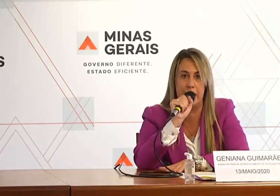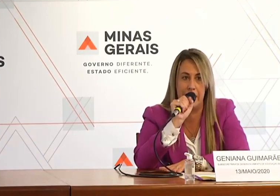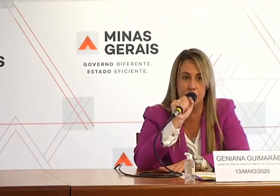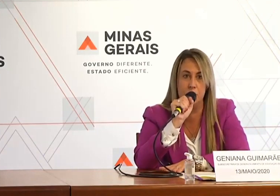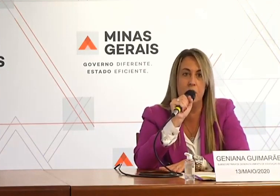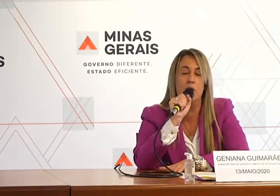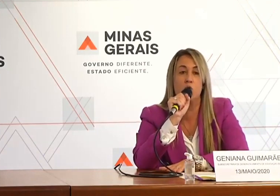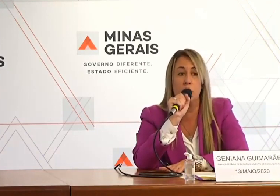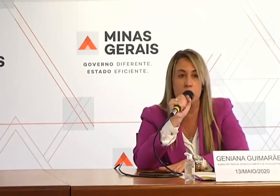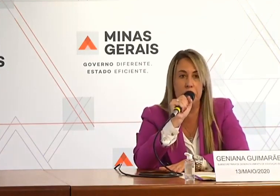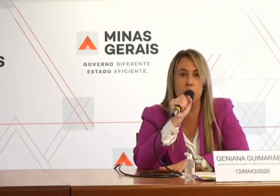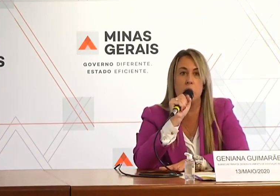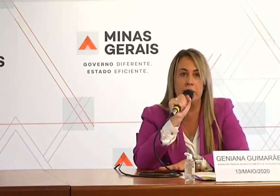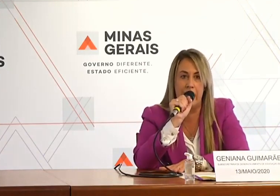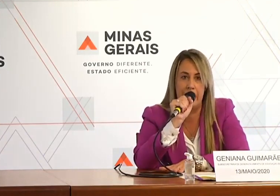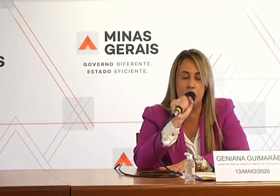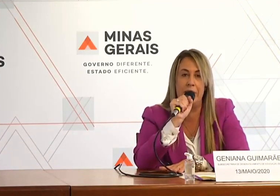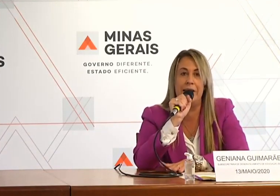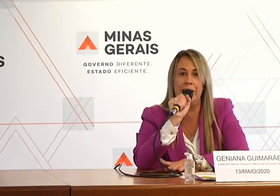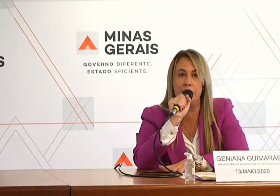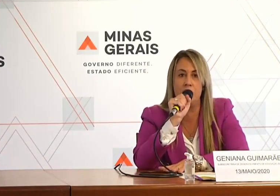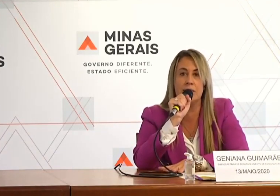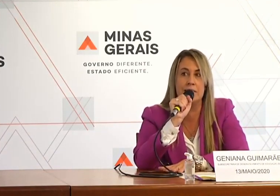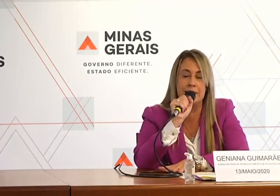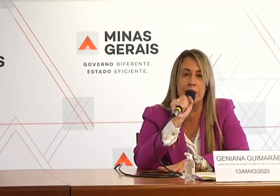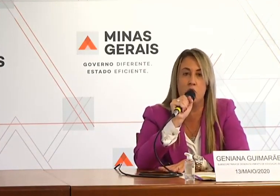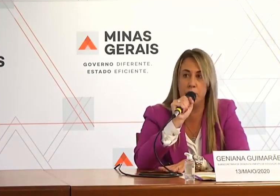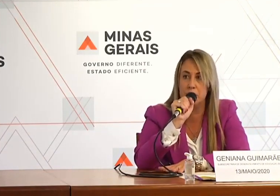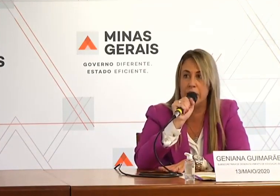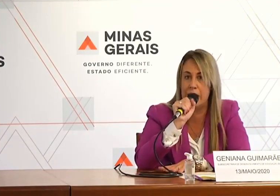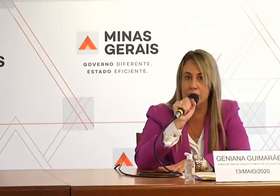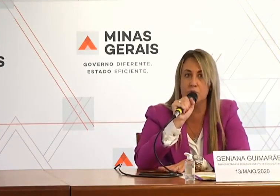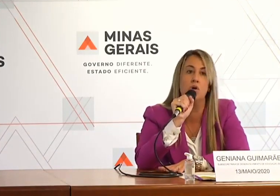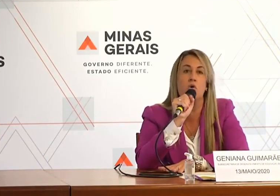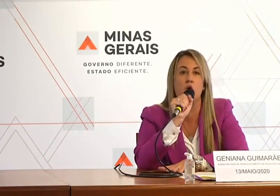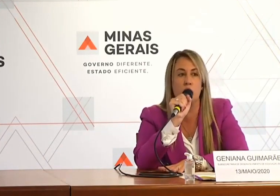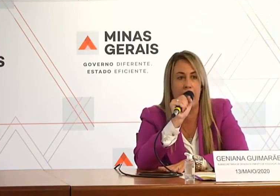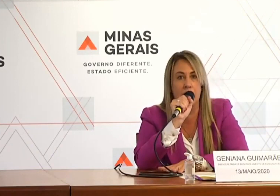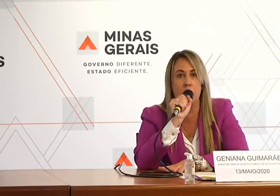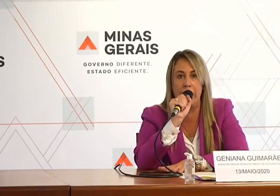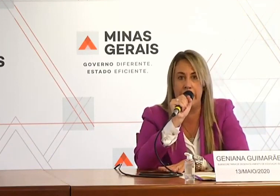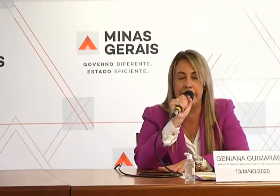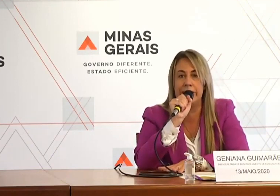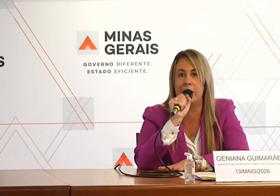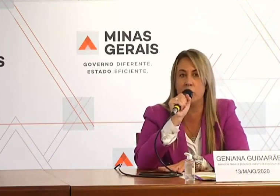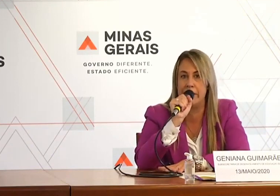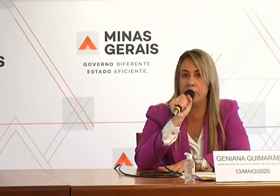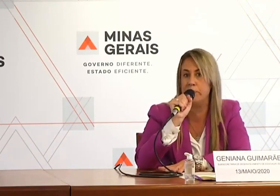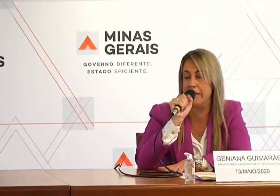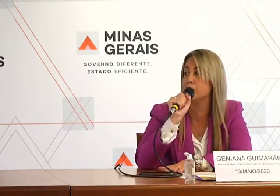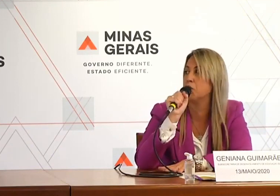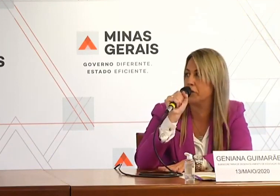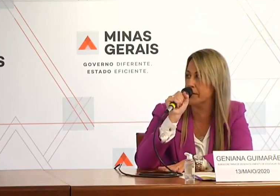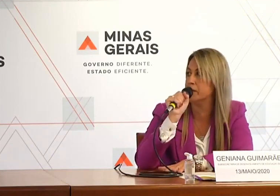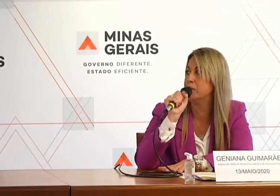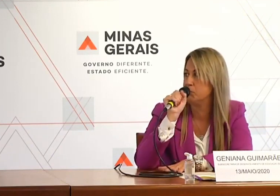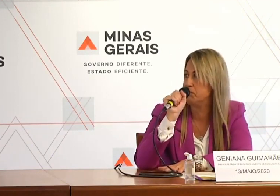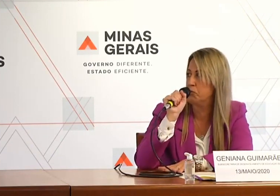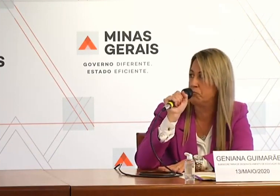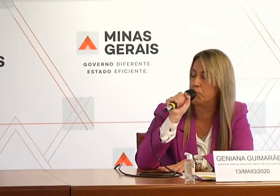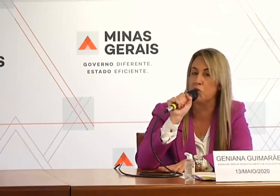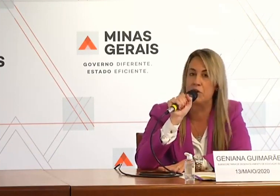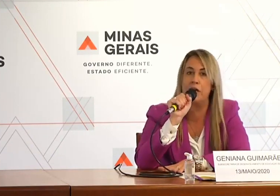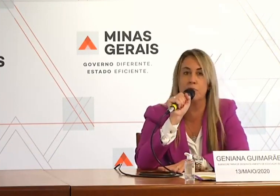organizado com muito cuidado para que ele possa, sim, ser computado como cargo horário, cargo horário obrigatório,